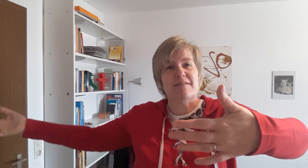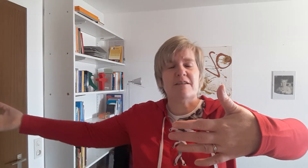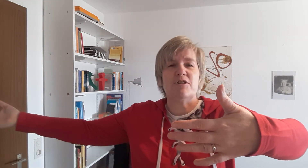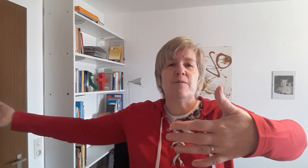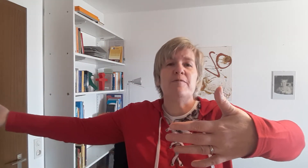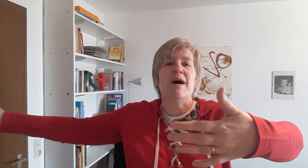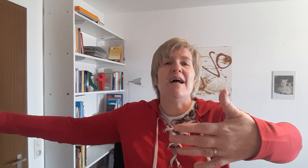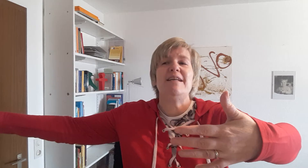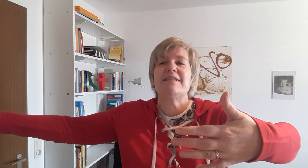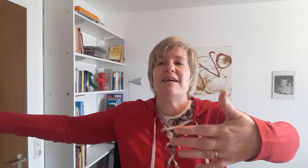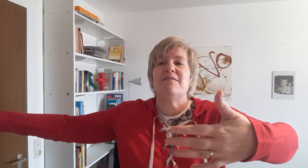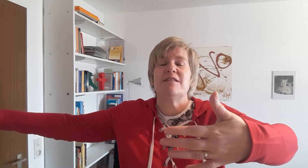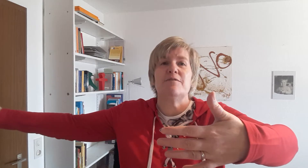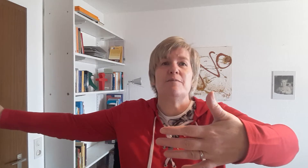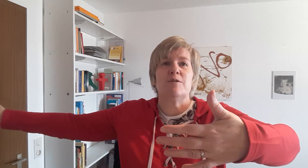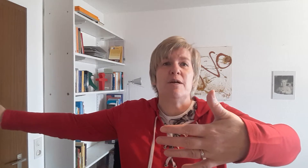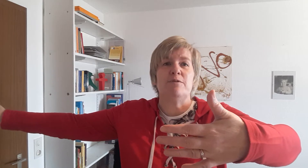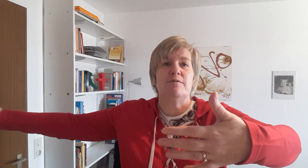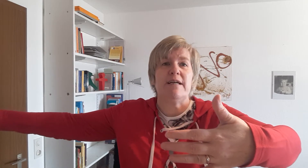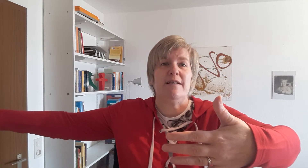Dann stopfen wir alles rein, was auf dem Schreibtisch weg kann.